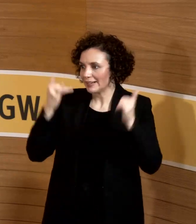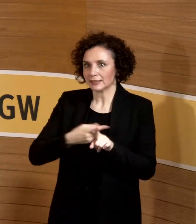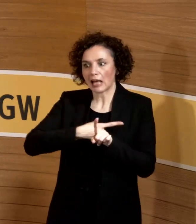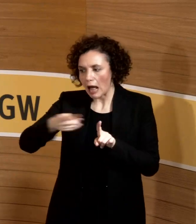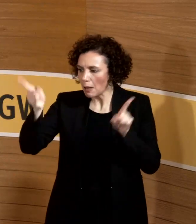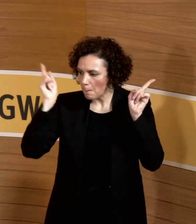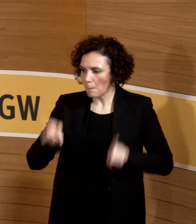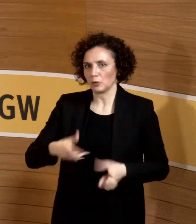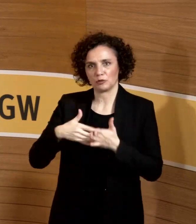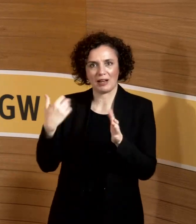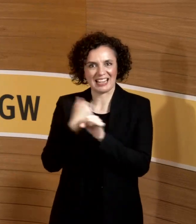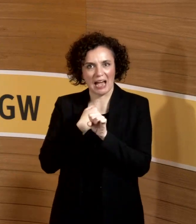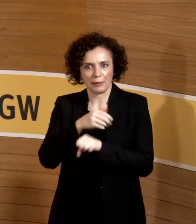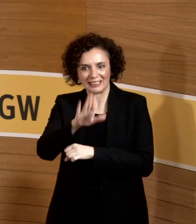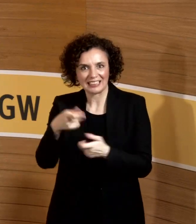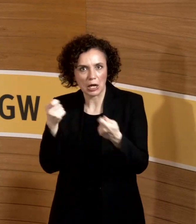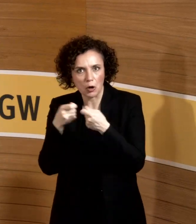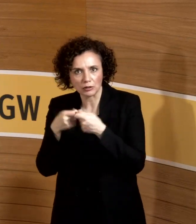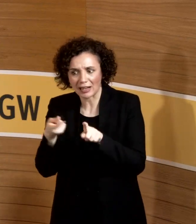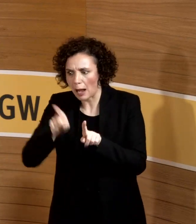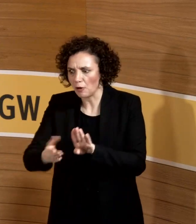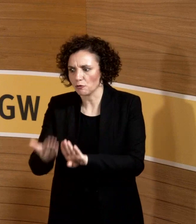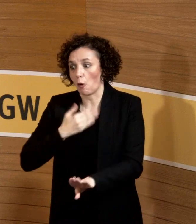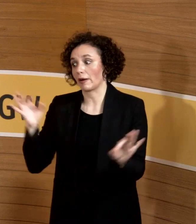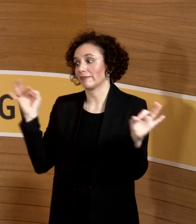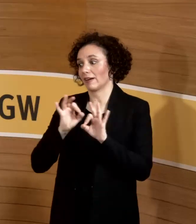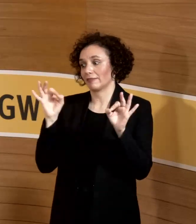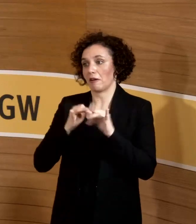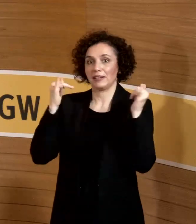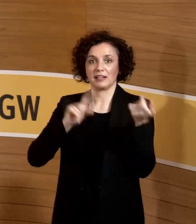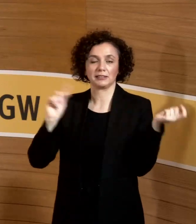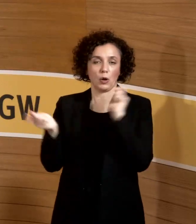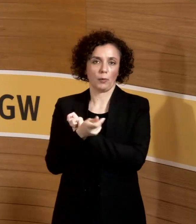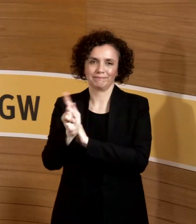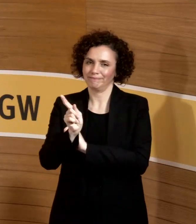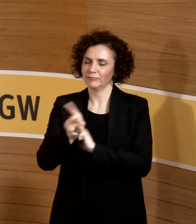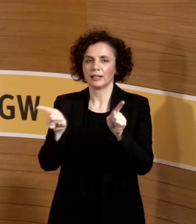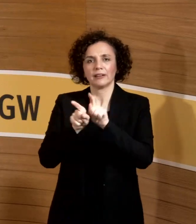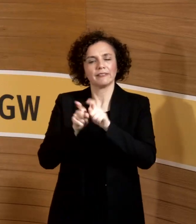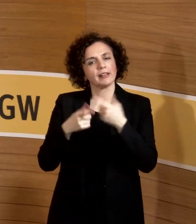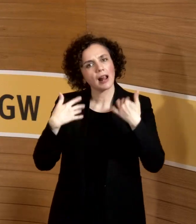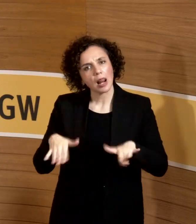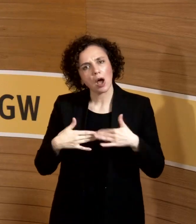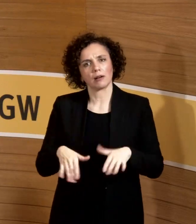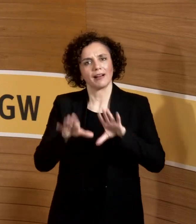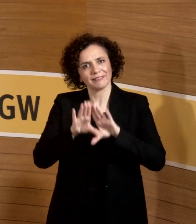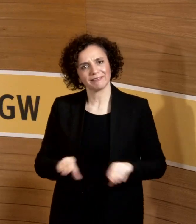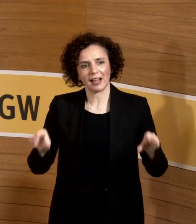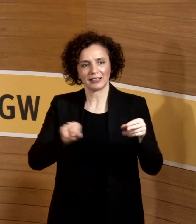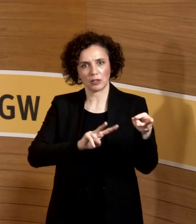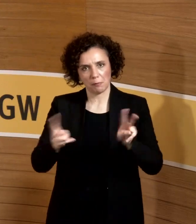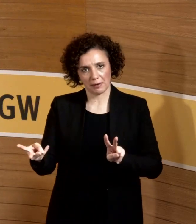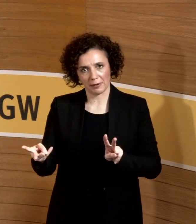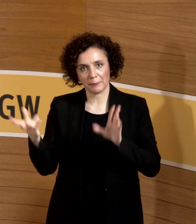im Kinderkontakt arbeiten, wo es doch noch einen Monat vorher hieß, wie gefährlich ist das alles. Also versuchen wir einfach, die Denke